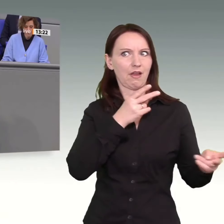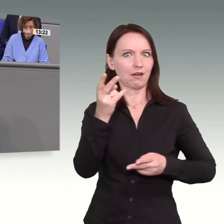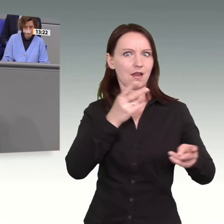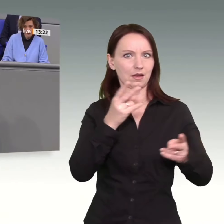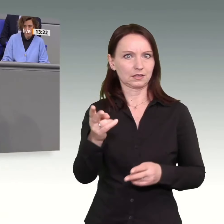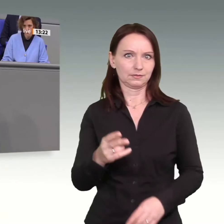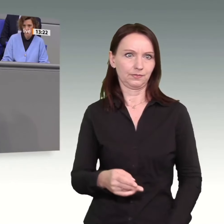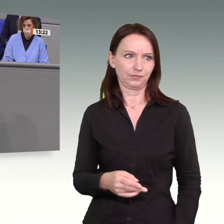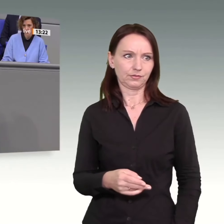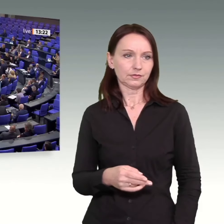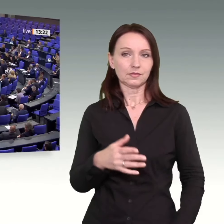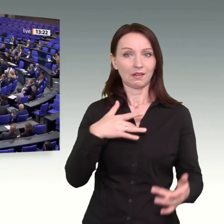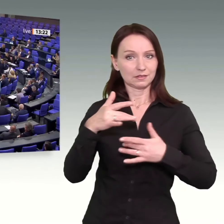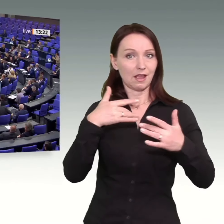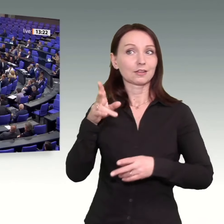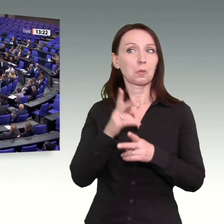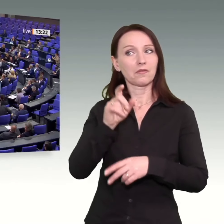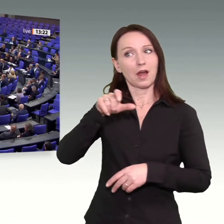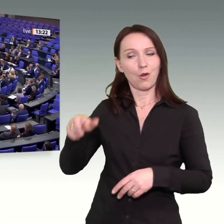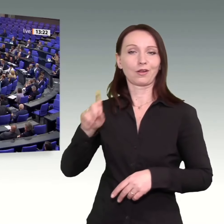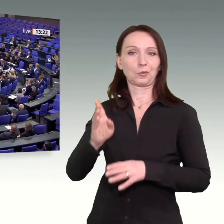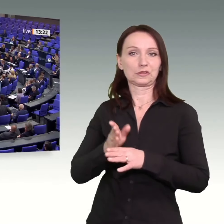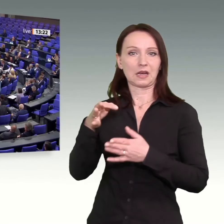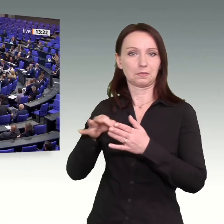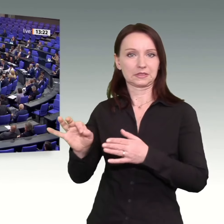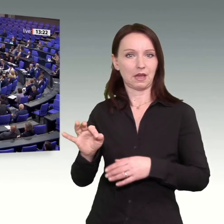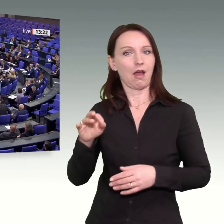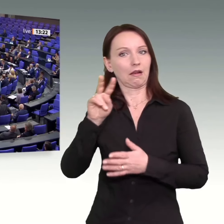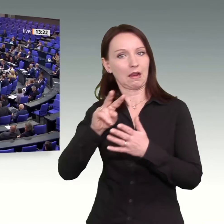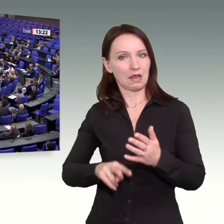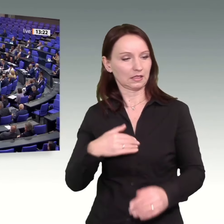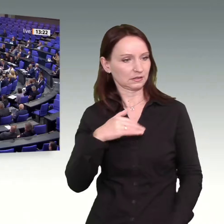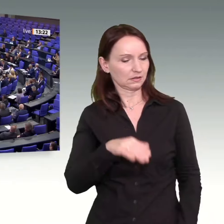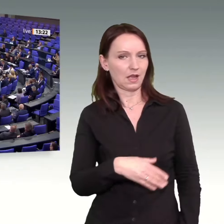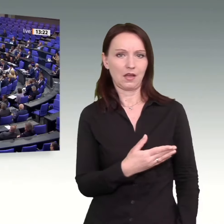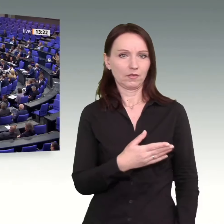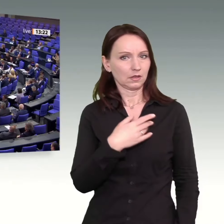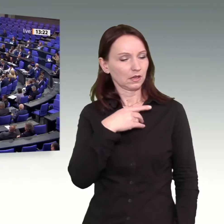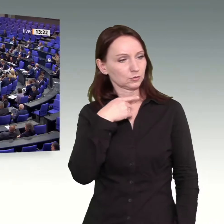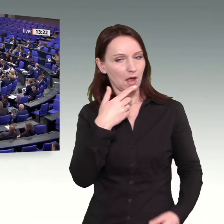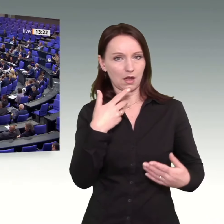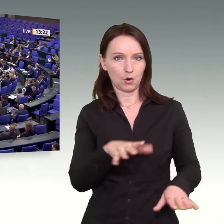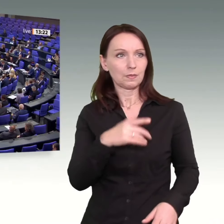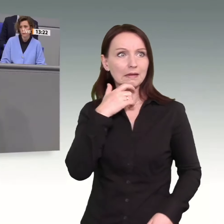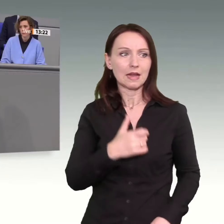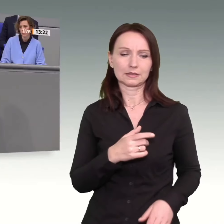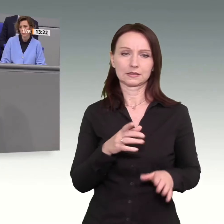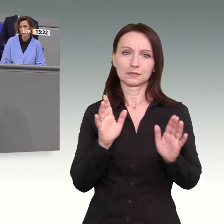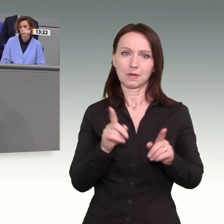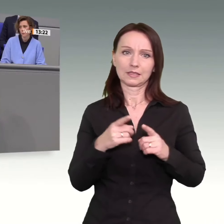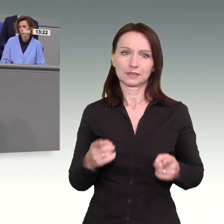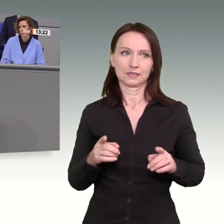fassungslos und wird im Ernst der Lage nicht gerecht. Wenn wir uns die wirtschaftliche Situation angucken, ist die